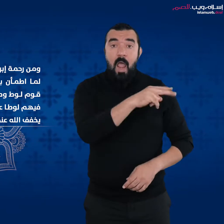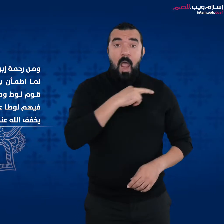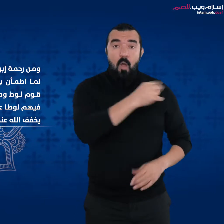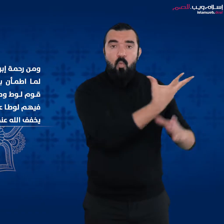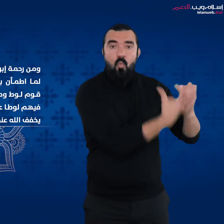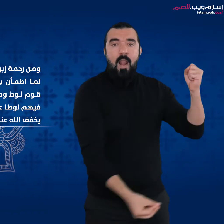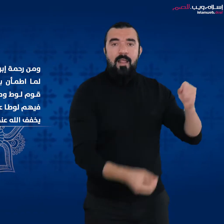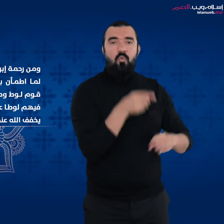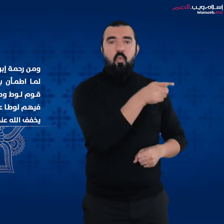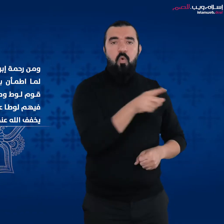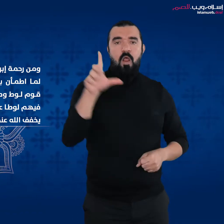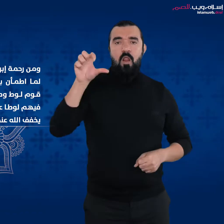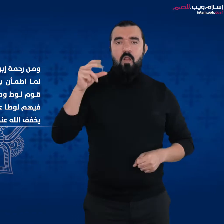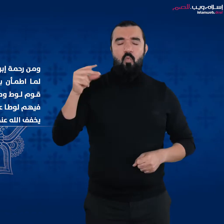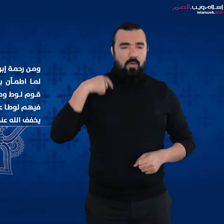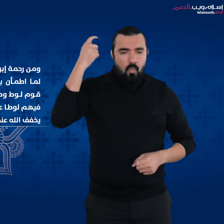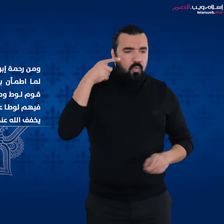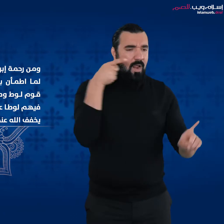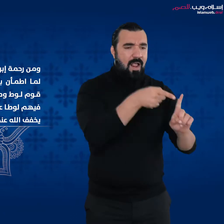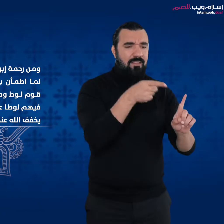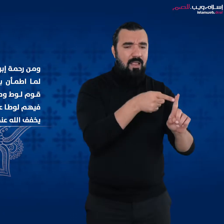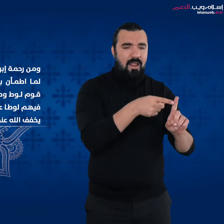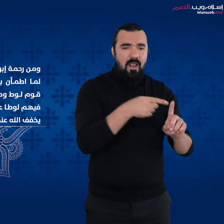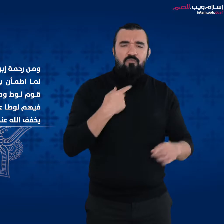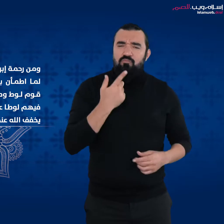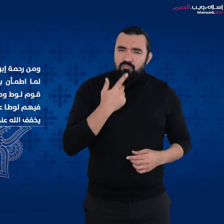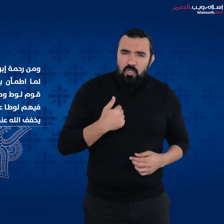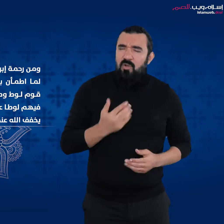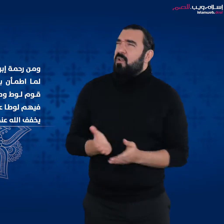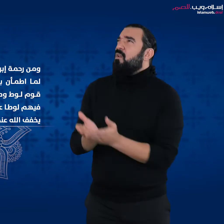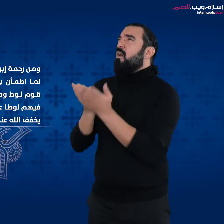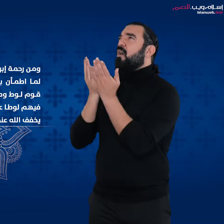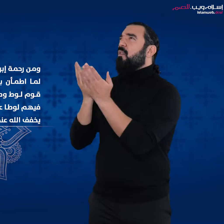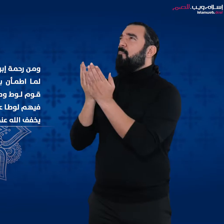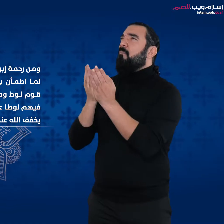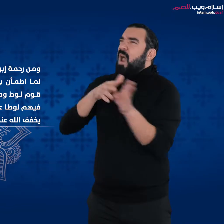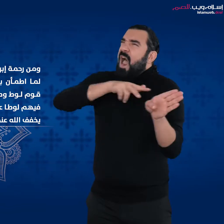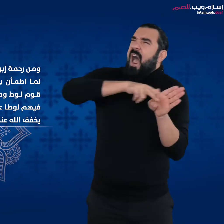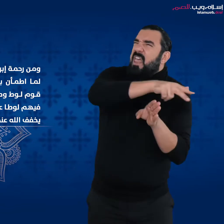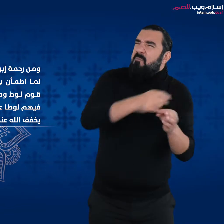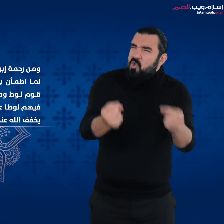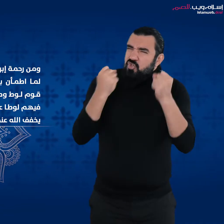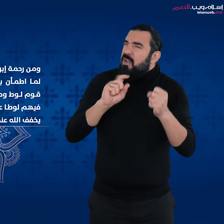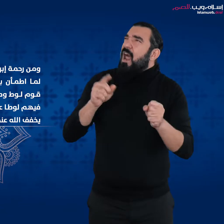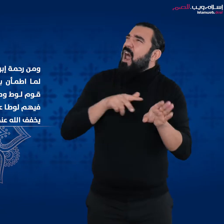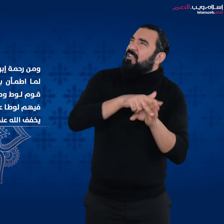وأراد أن يخفف الله عنهم العذاب وتضرع